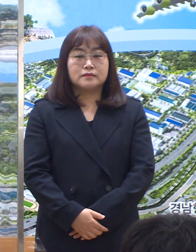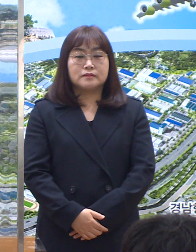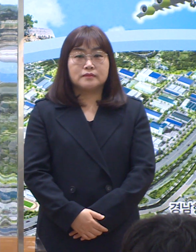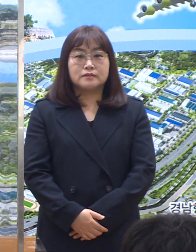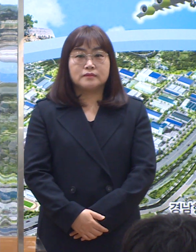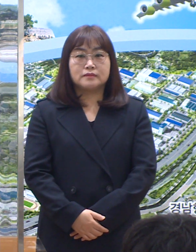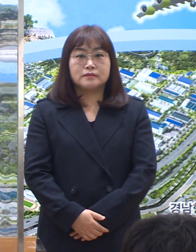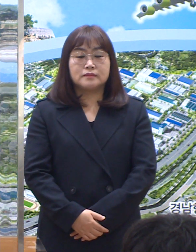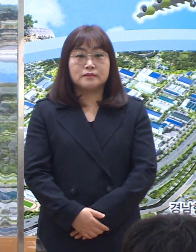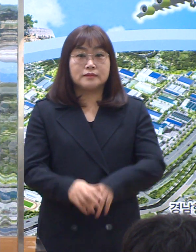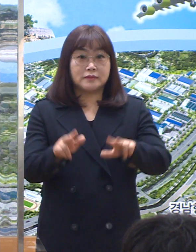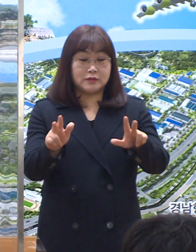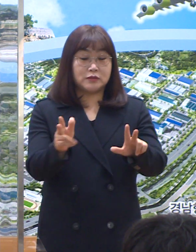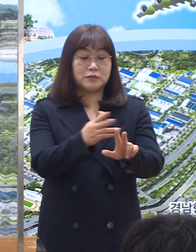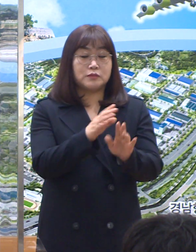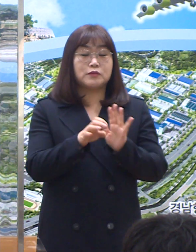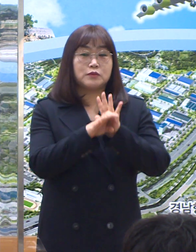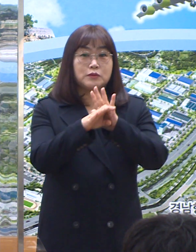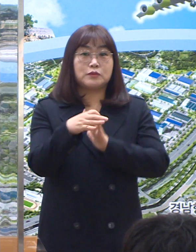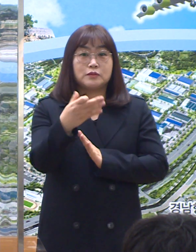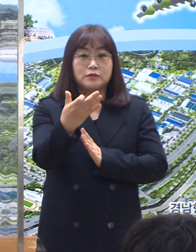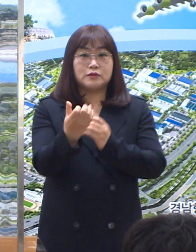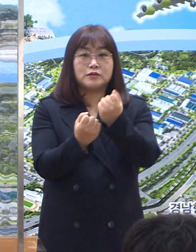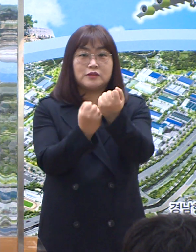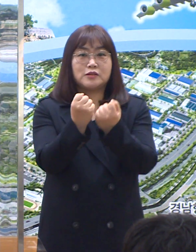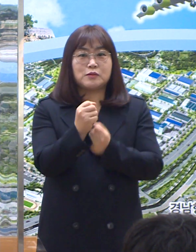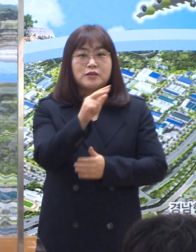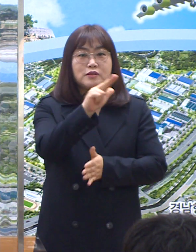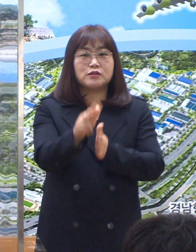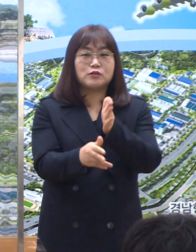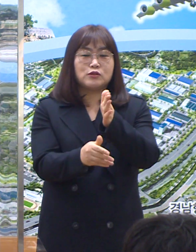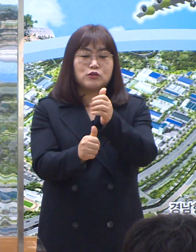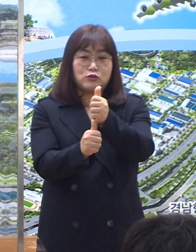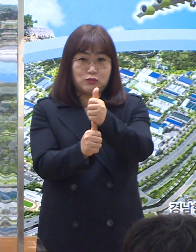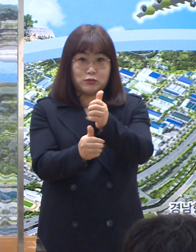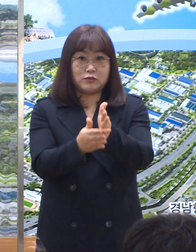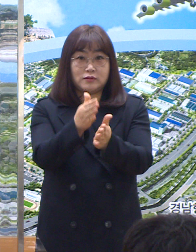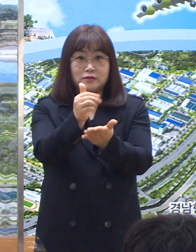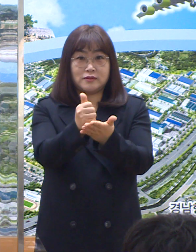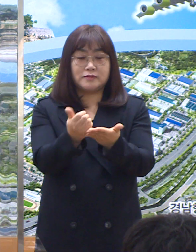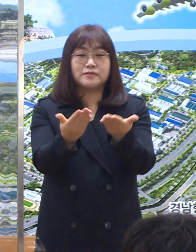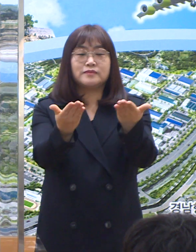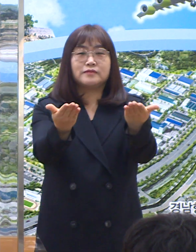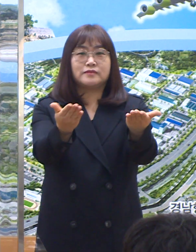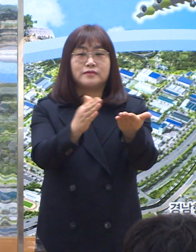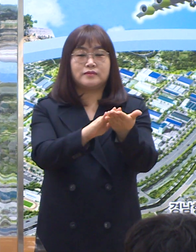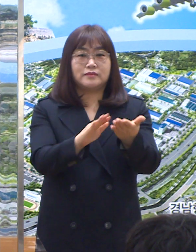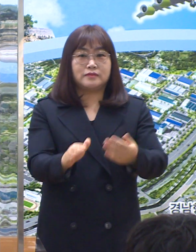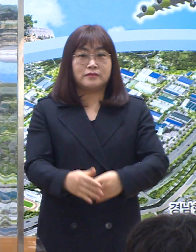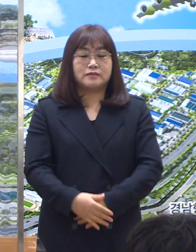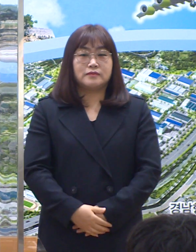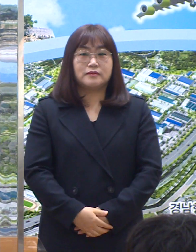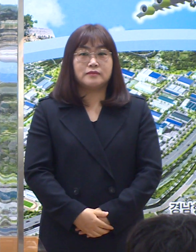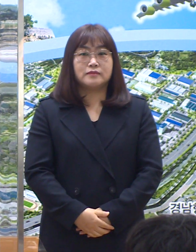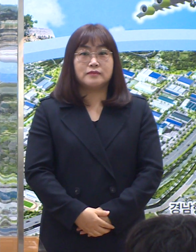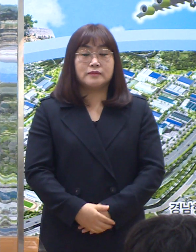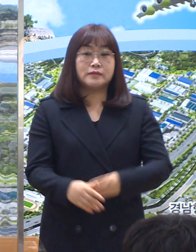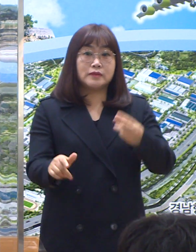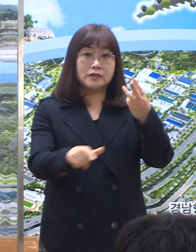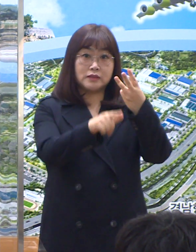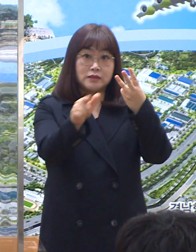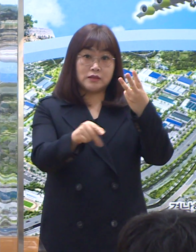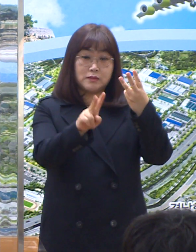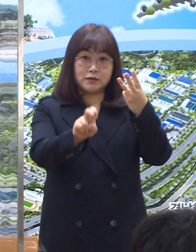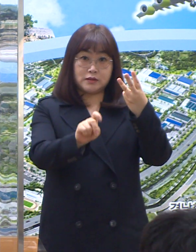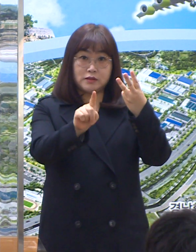지금부터 코로나19 상황 관련 브리핑을 진동호 부실하시겠습니다. 3월